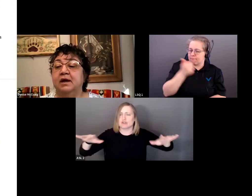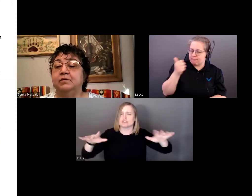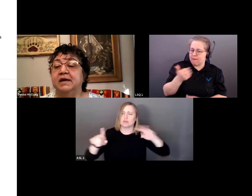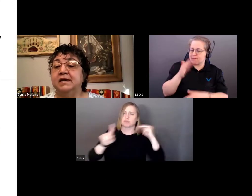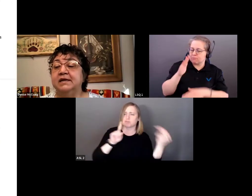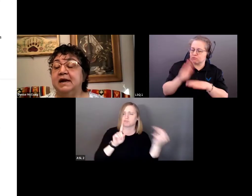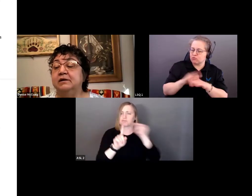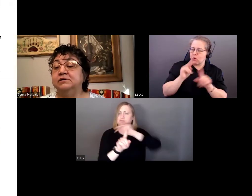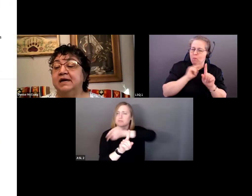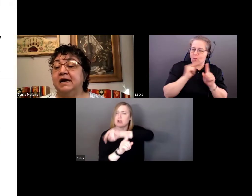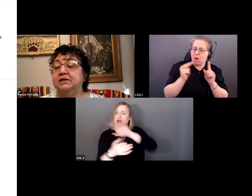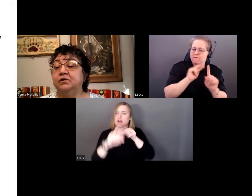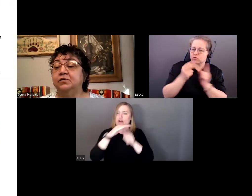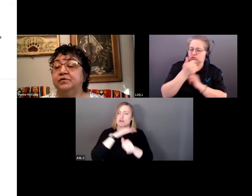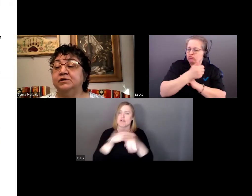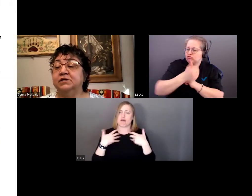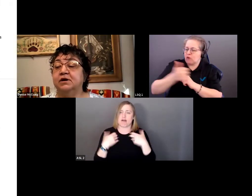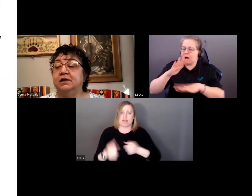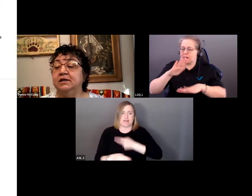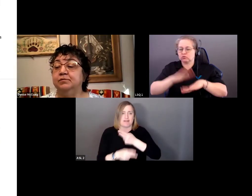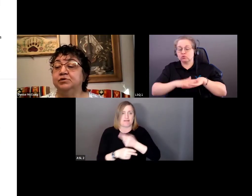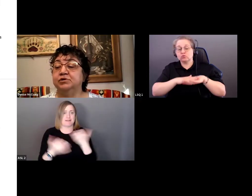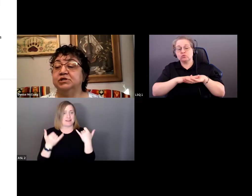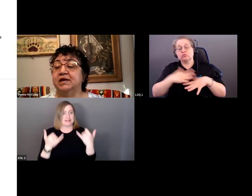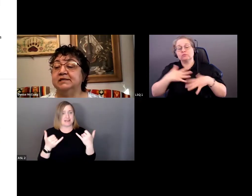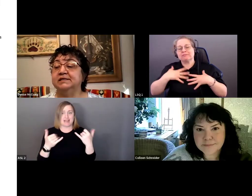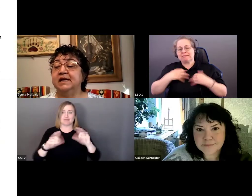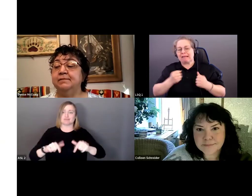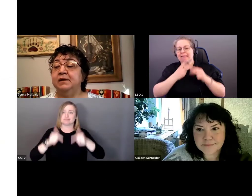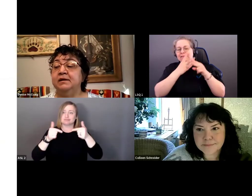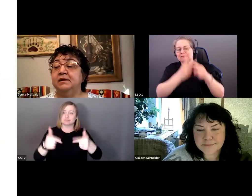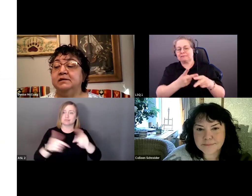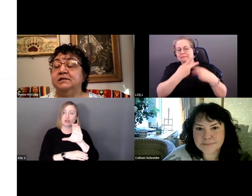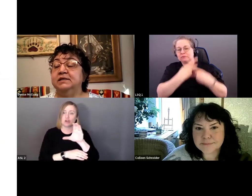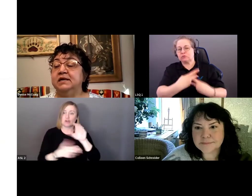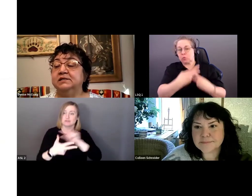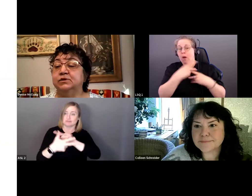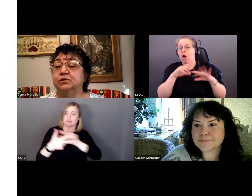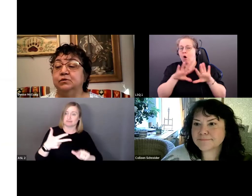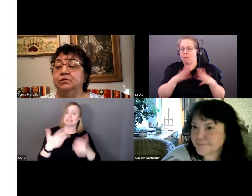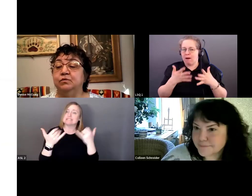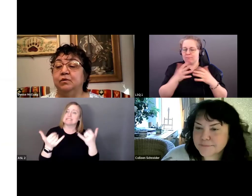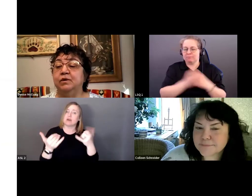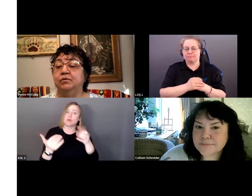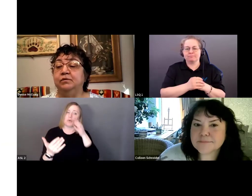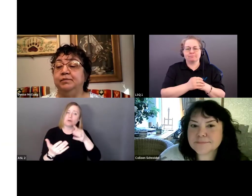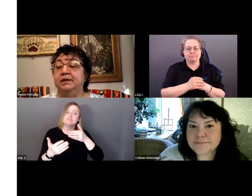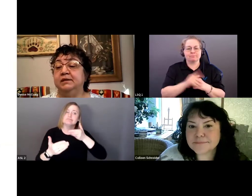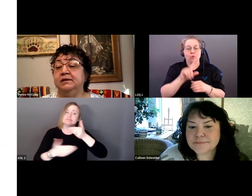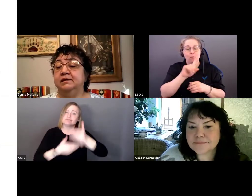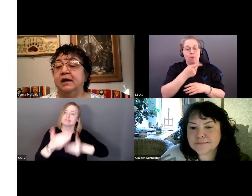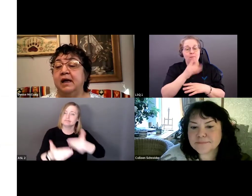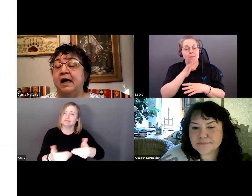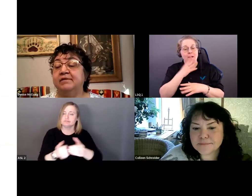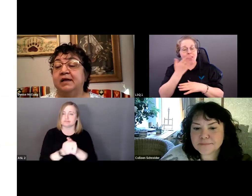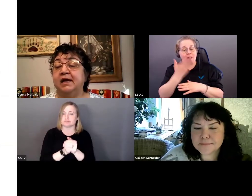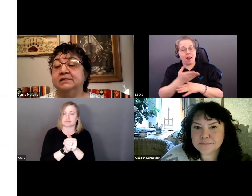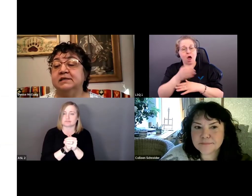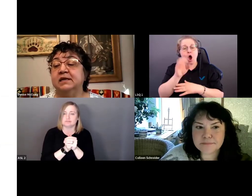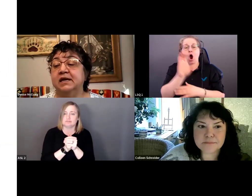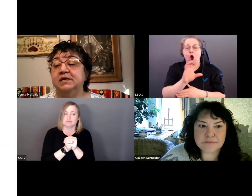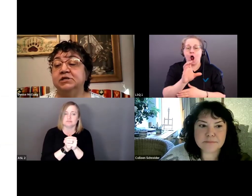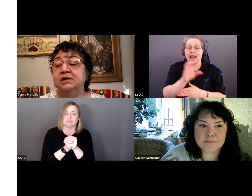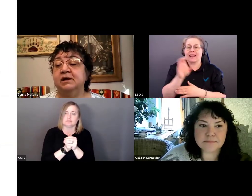particulier des soins de santé. J'ai le plaisir de céder la parole à Colleen, Patricia et Sam